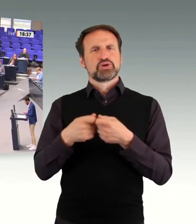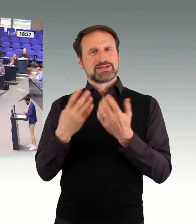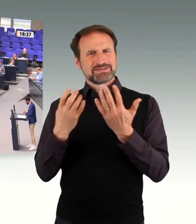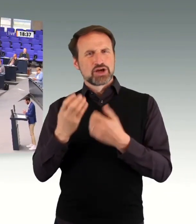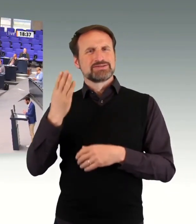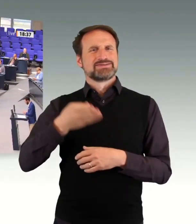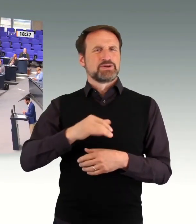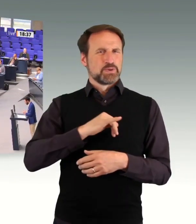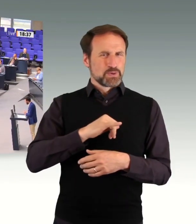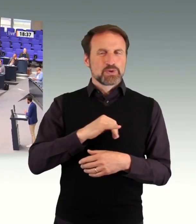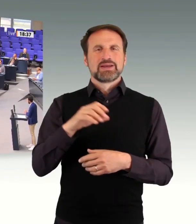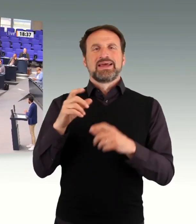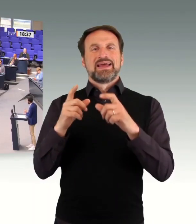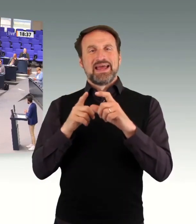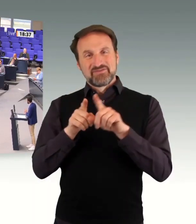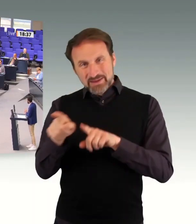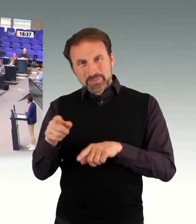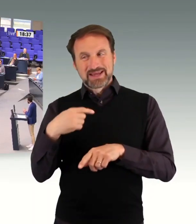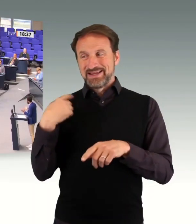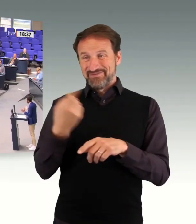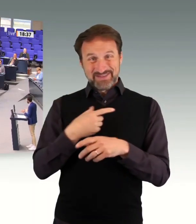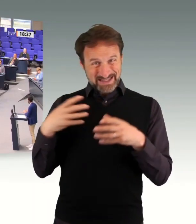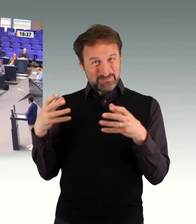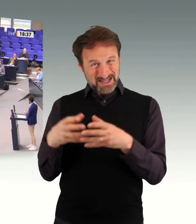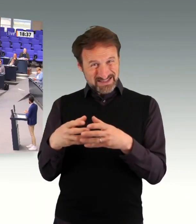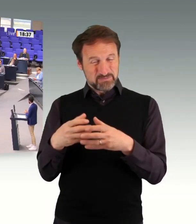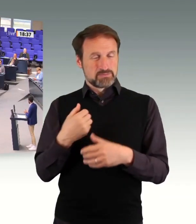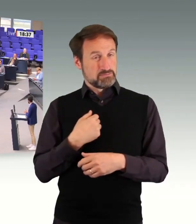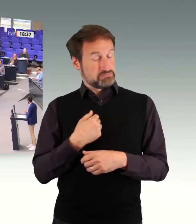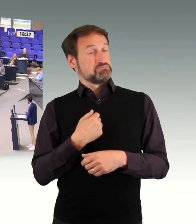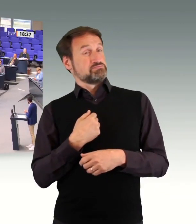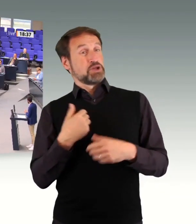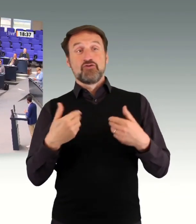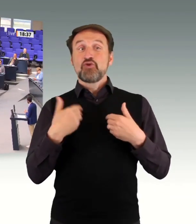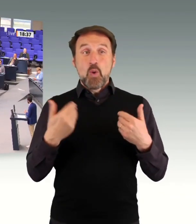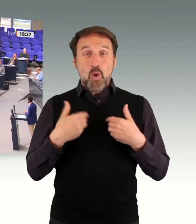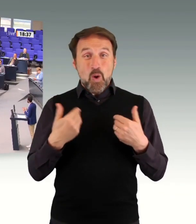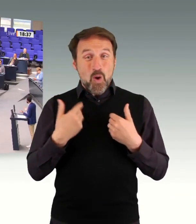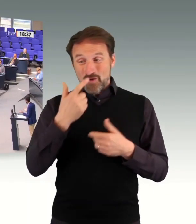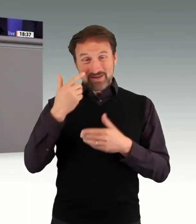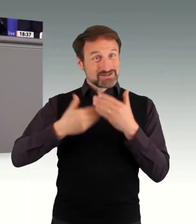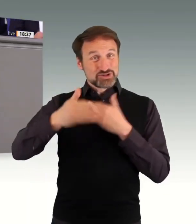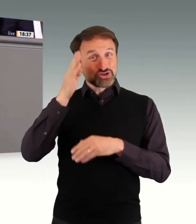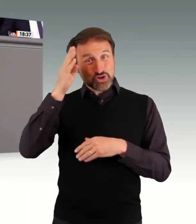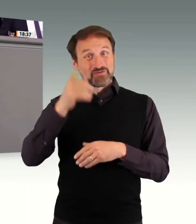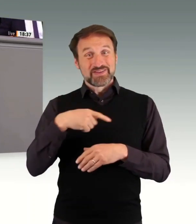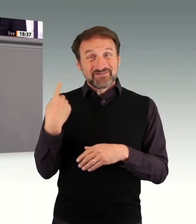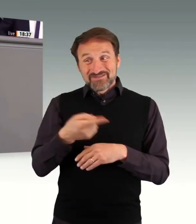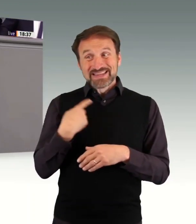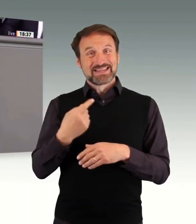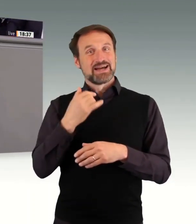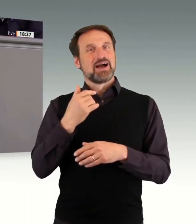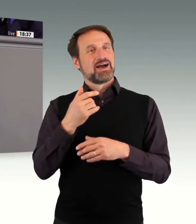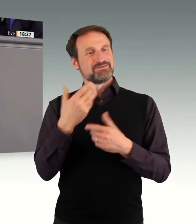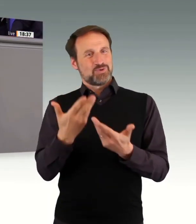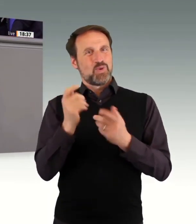Muss ich Ihnen sagen, Herr Oellers, da freue ich mich auf Ihre Zustimmungen die ganze Zeit dann in der Zukunft. Weil Sie können ja nichts anderes machen, als unseren